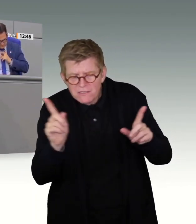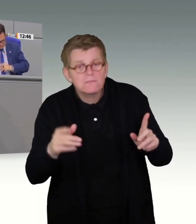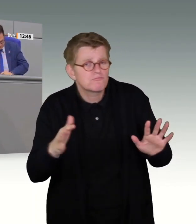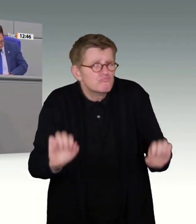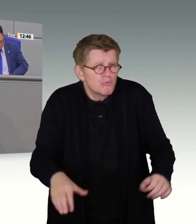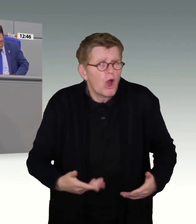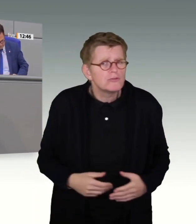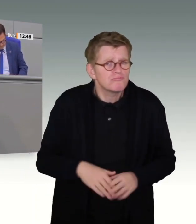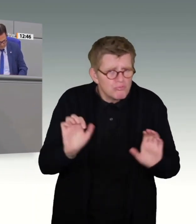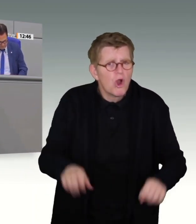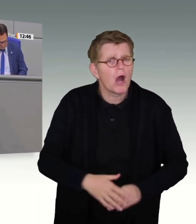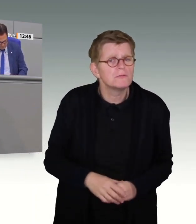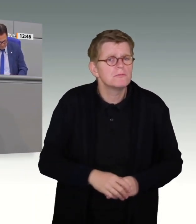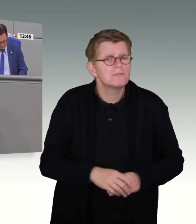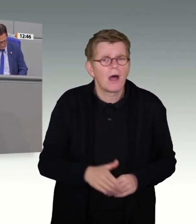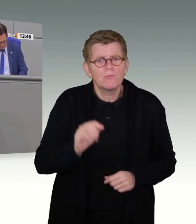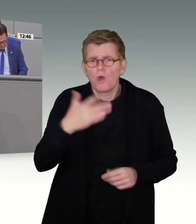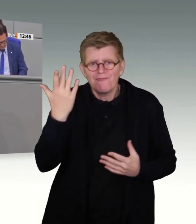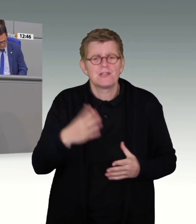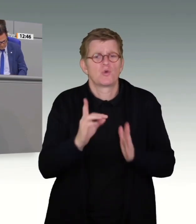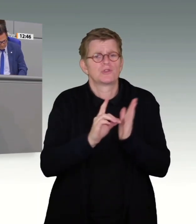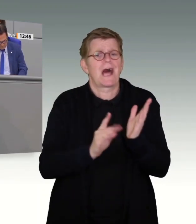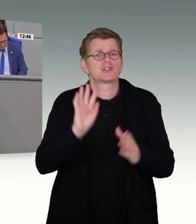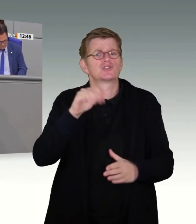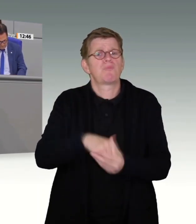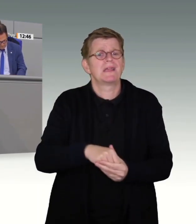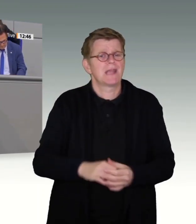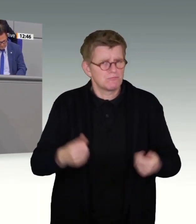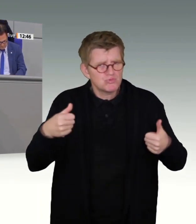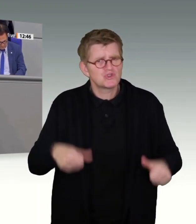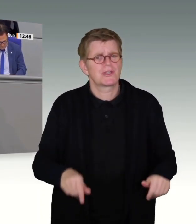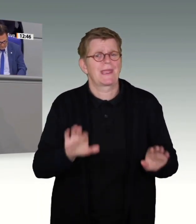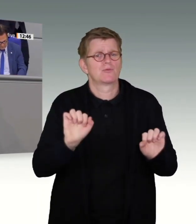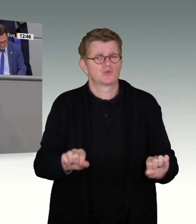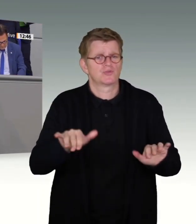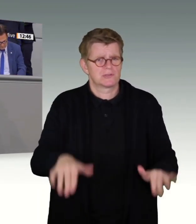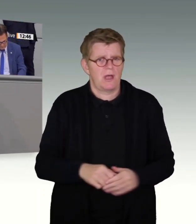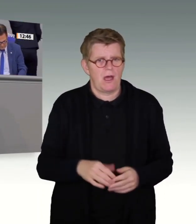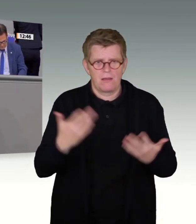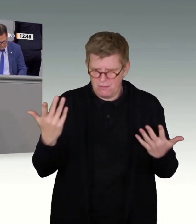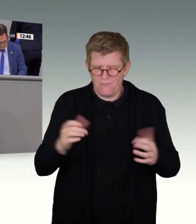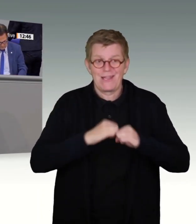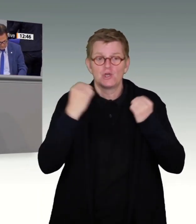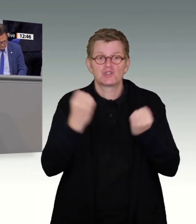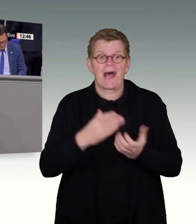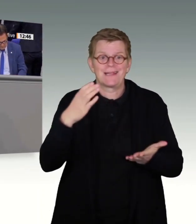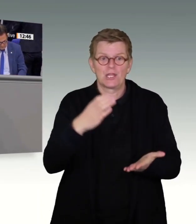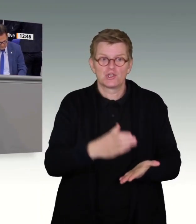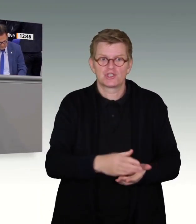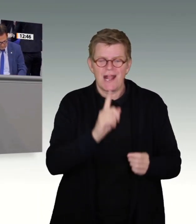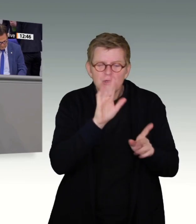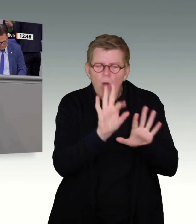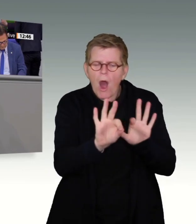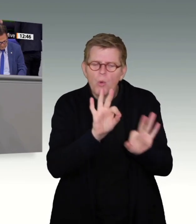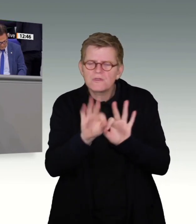natürlich würden die so gespeicherten Daten streng geschützt, der Zugriff darauf nur ausgesuchten staatlichen Stellen unter